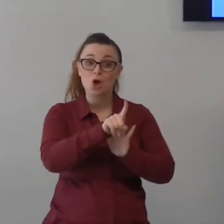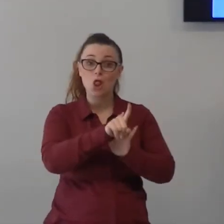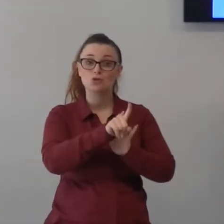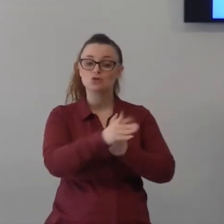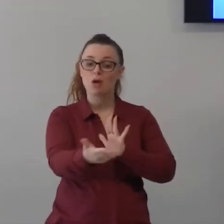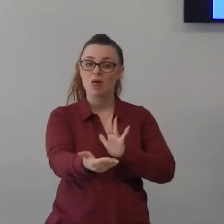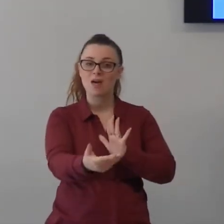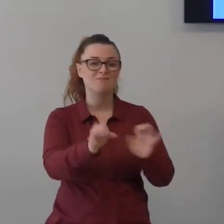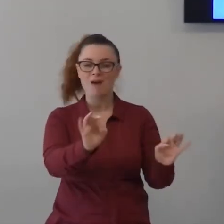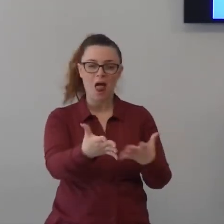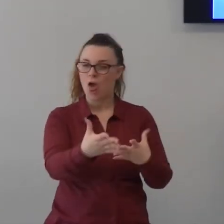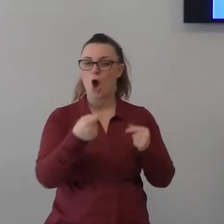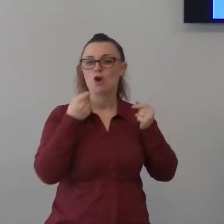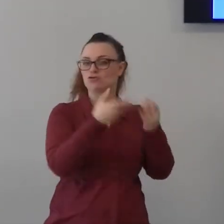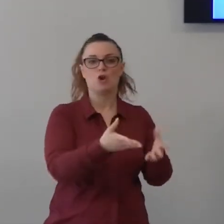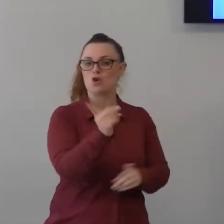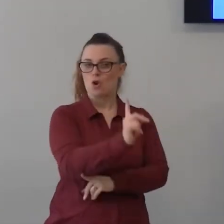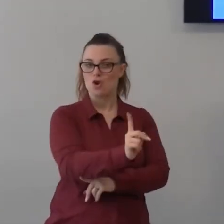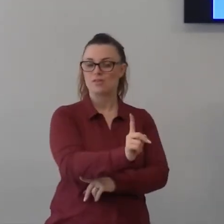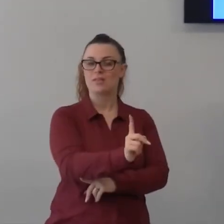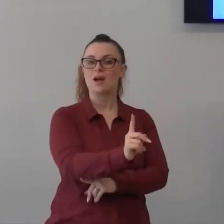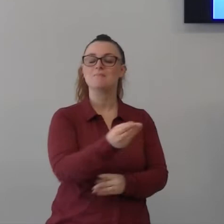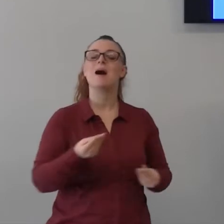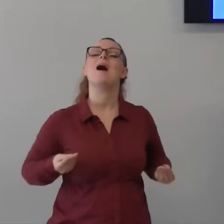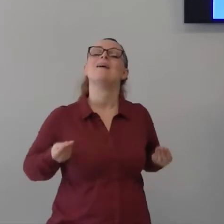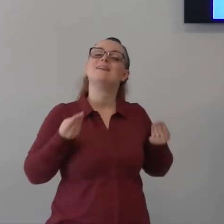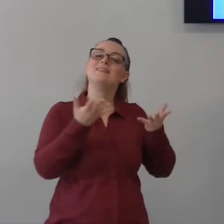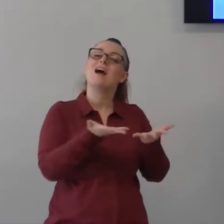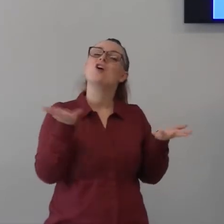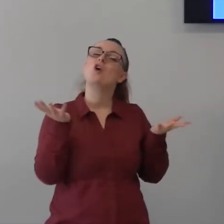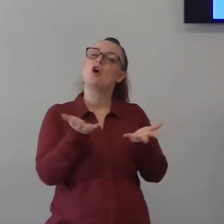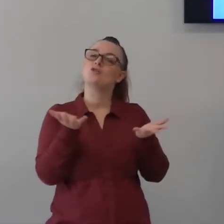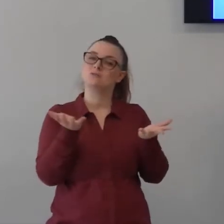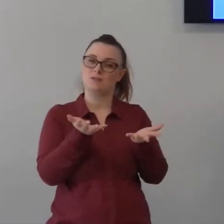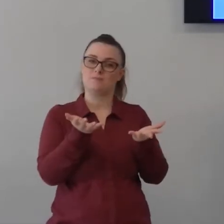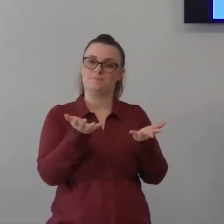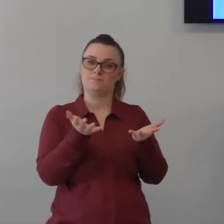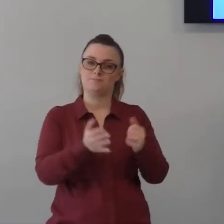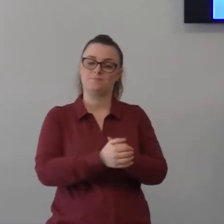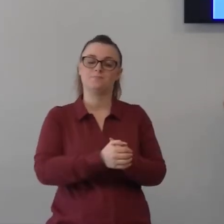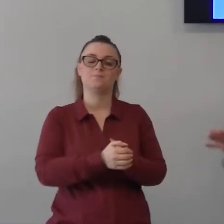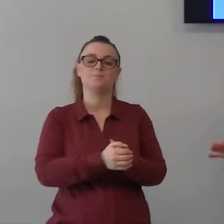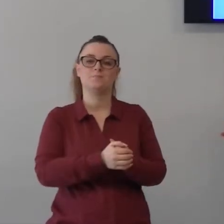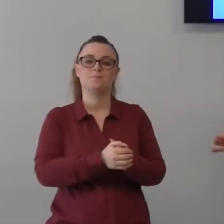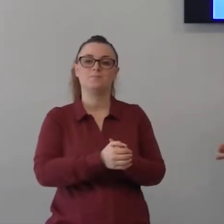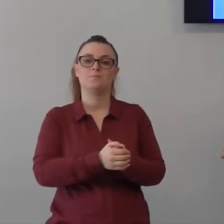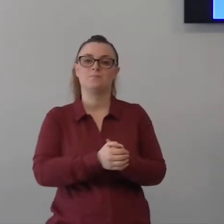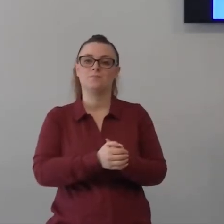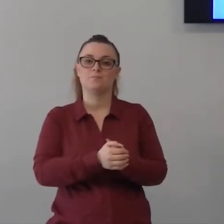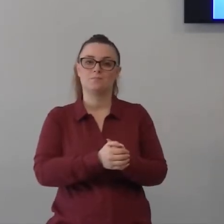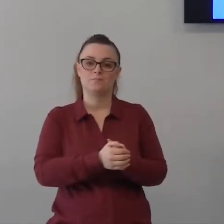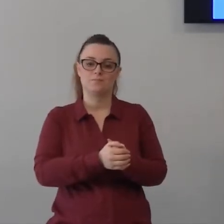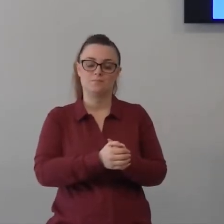pasticca per il mal testa ma gli dà qualche cosa che loro potranno portarsi insieme a loro per tutta quanta la vita